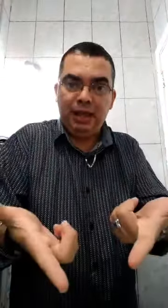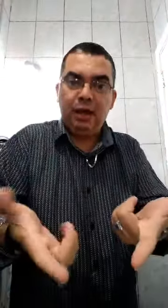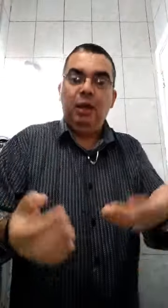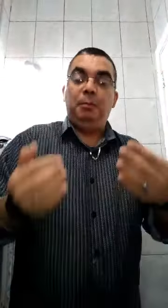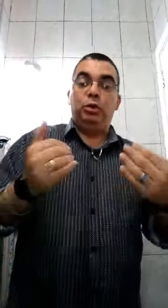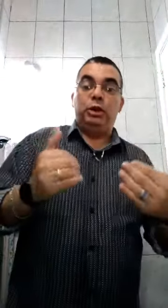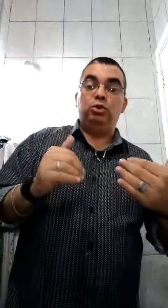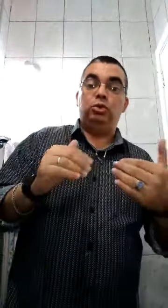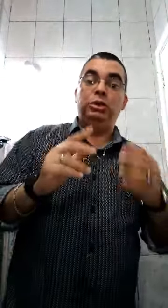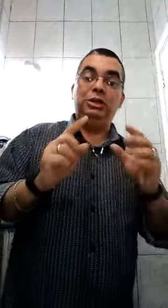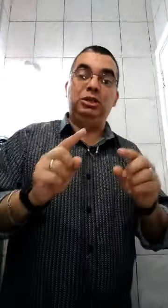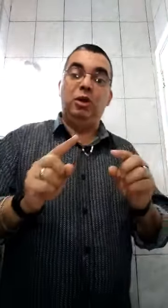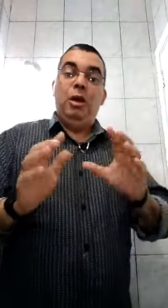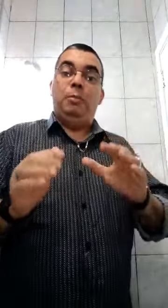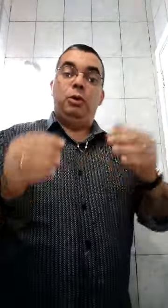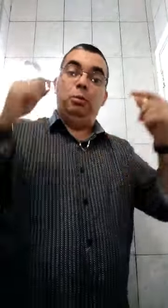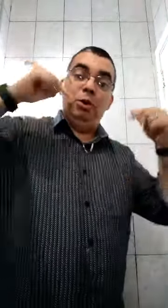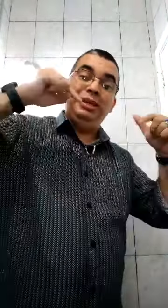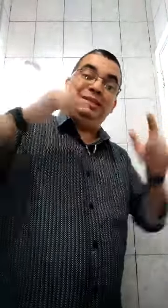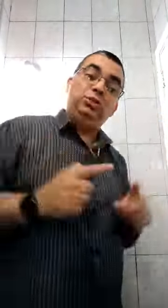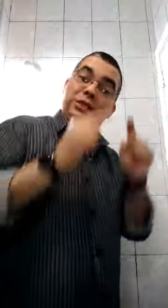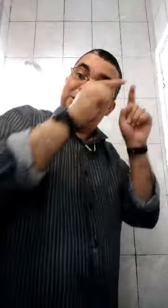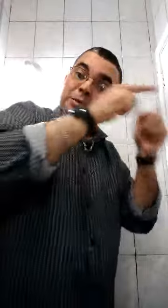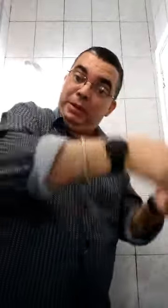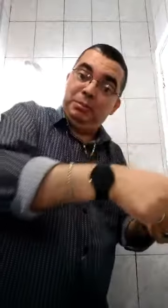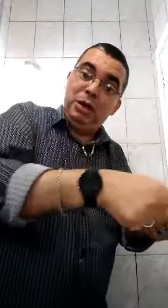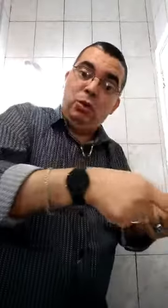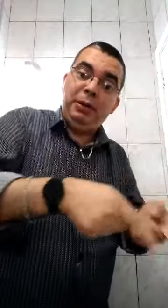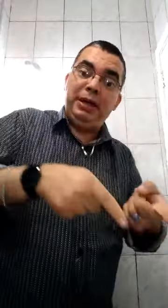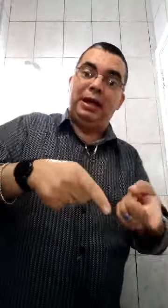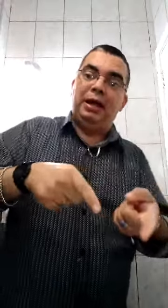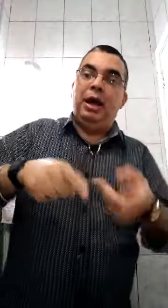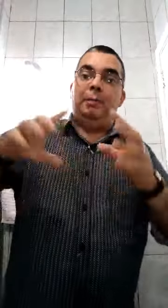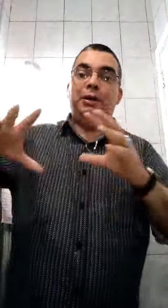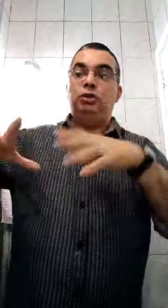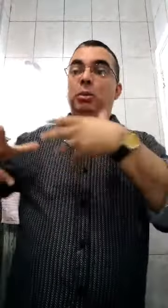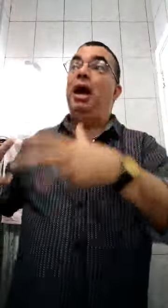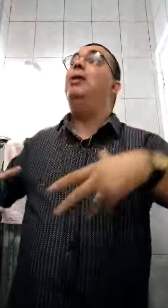né? Porque eu estou deixando, porque o meu desejo tem que ser para a minha companheira. A partir do momento que a